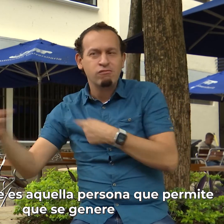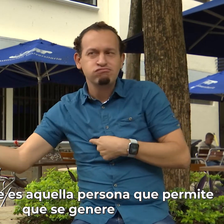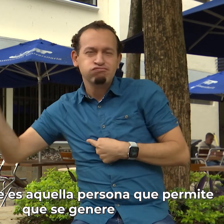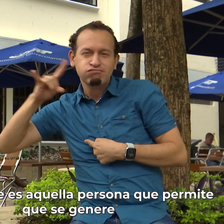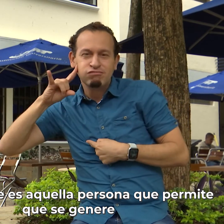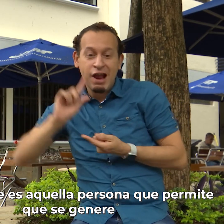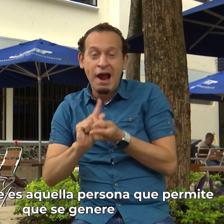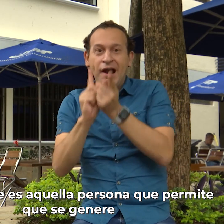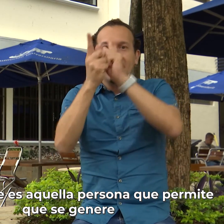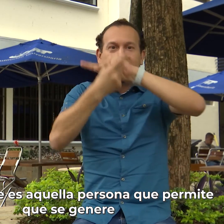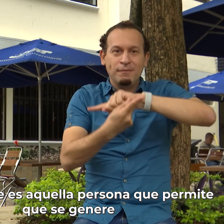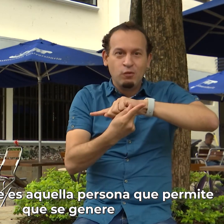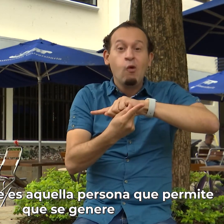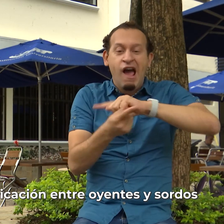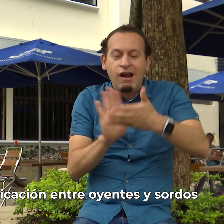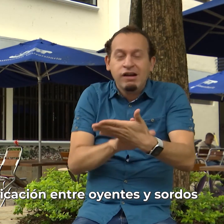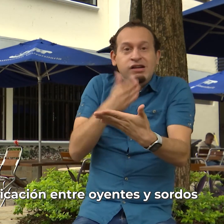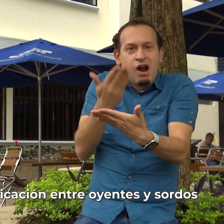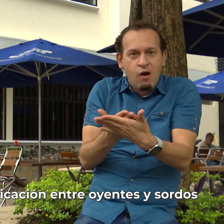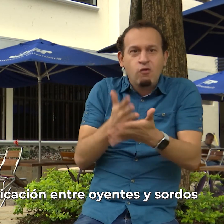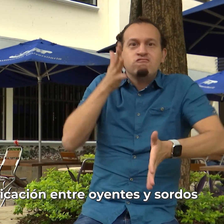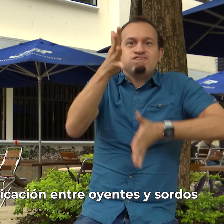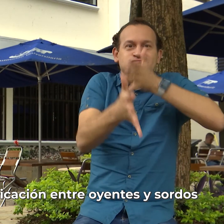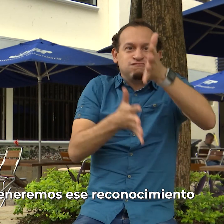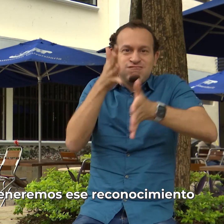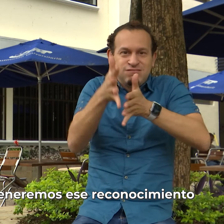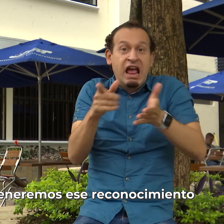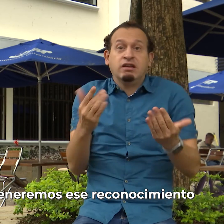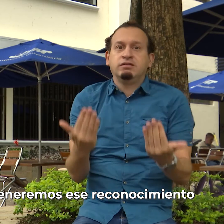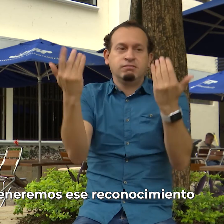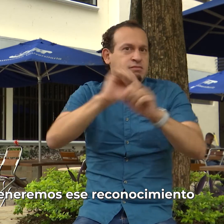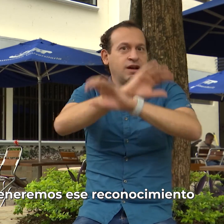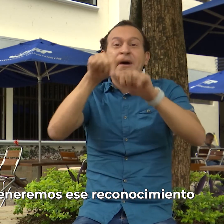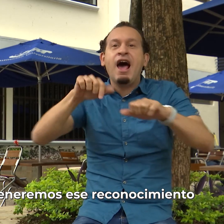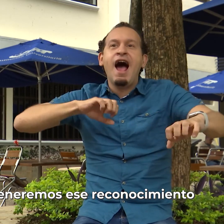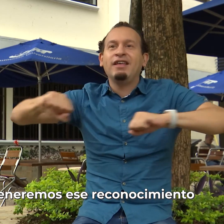permite que se genere la comunicación entre oyentes y sordos y ojalá generemos ese reconocimiento